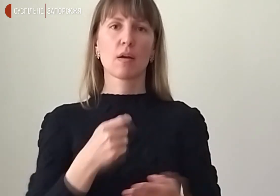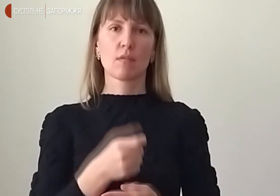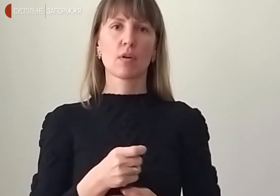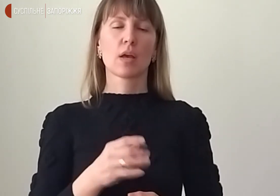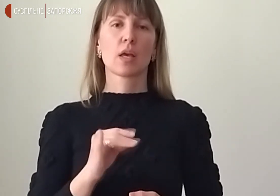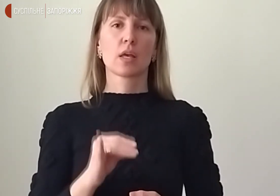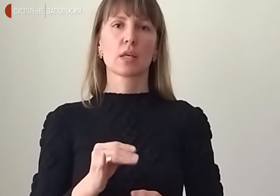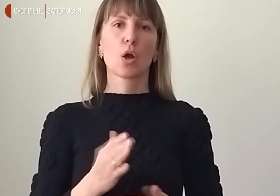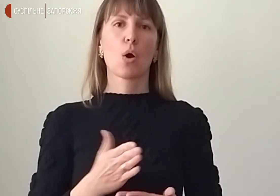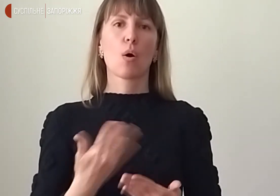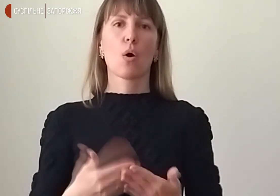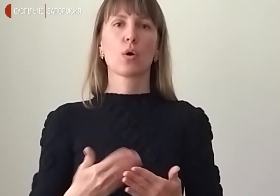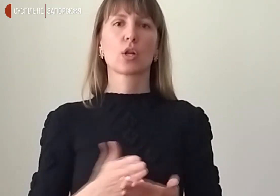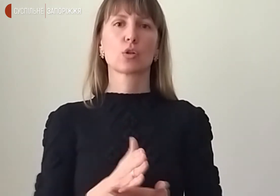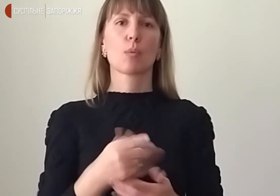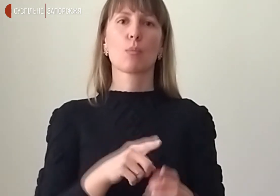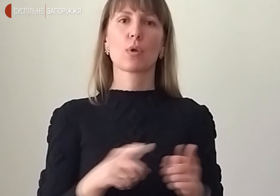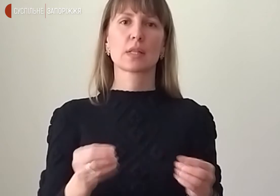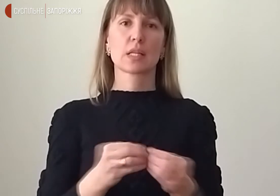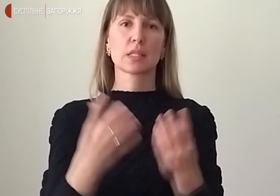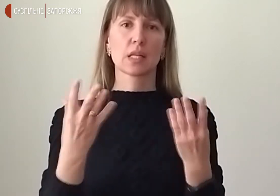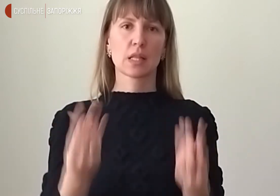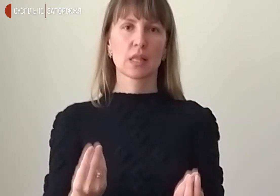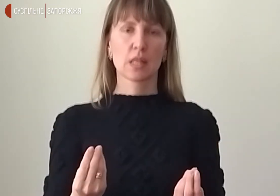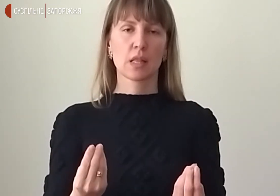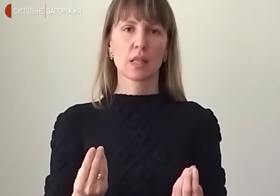урієнтовно протягом 10 днів надіють до кошту.